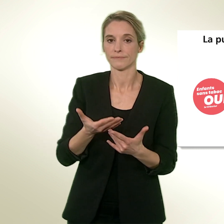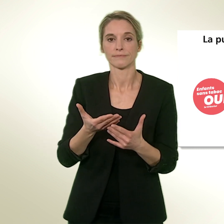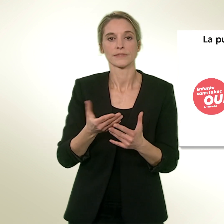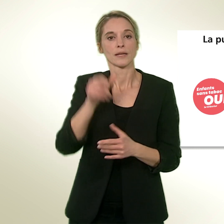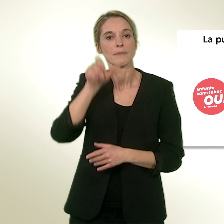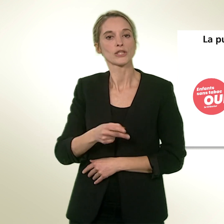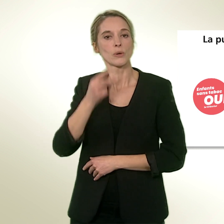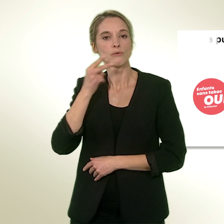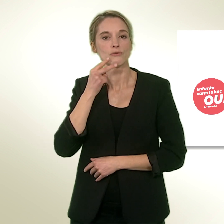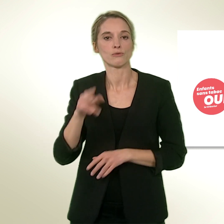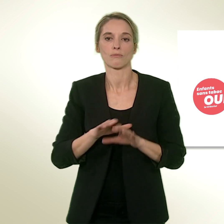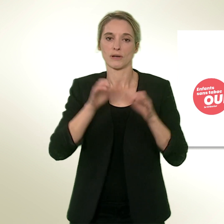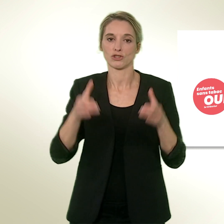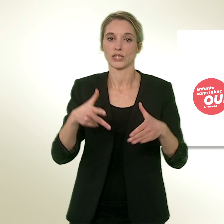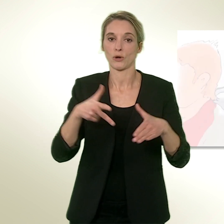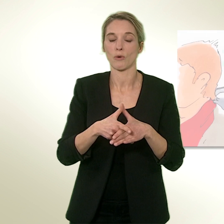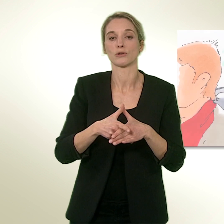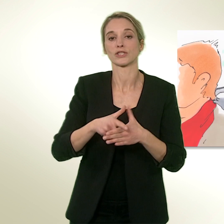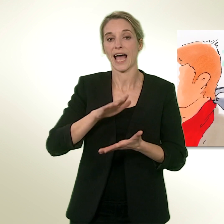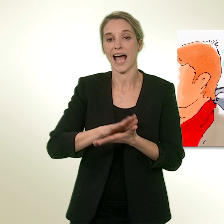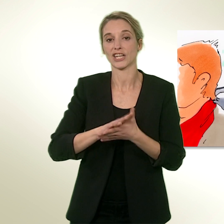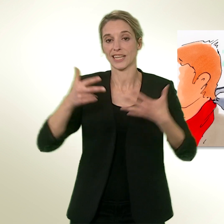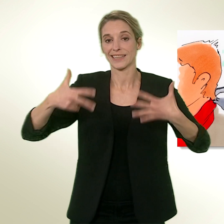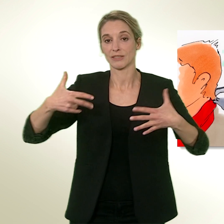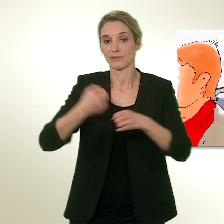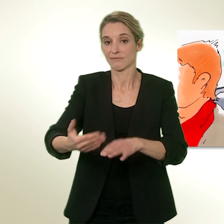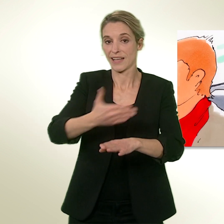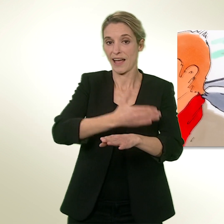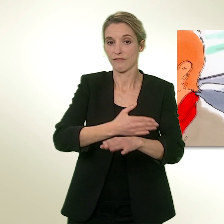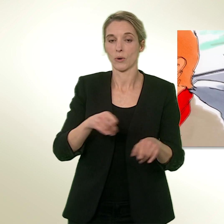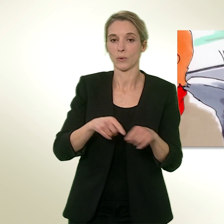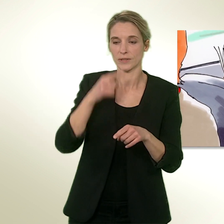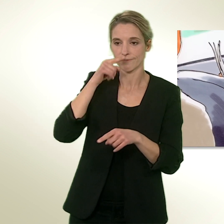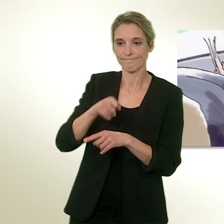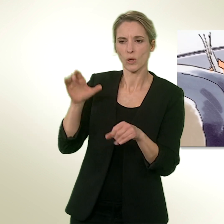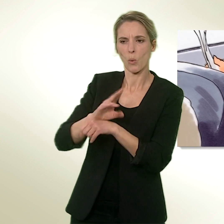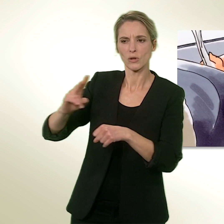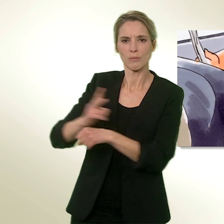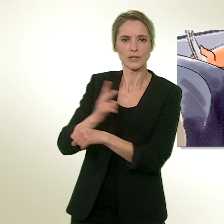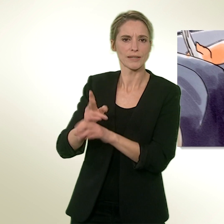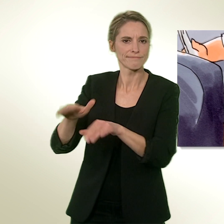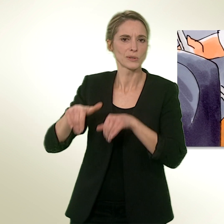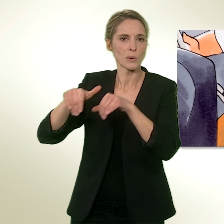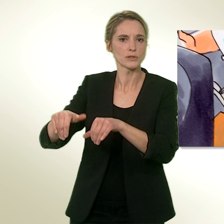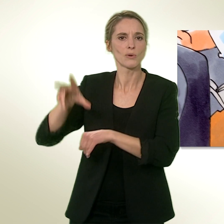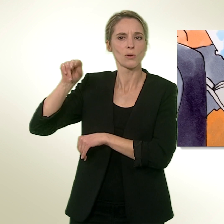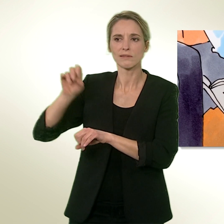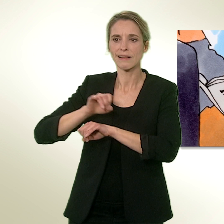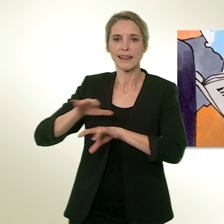à fumer avant 18 ans. Il souligne que le contre-projet continuerait d'autoriser la publicité sur les réseaux sociaux ou dans les journaux